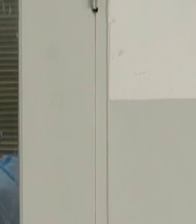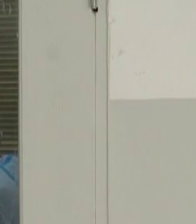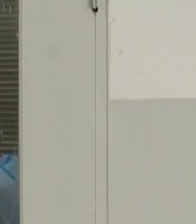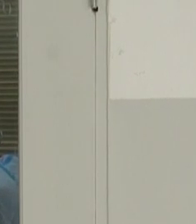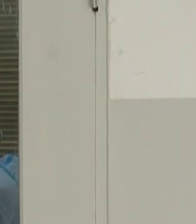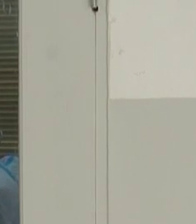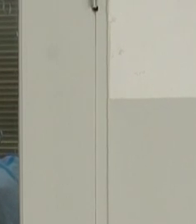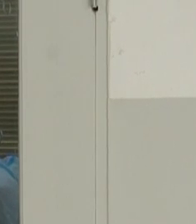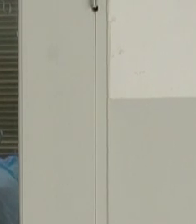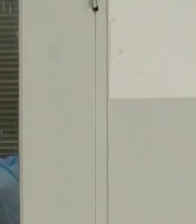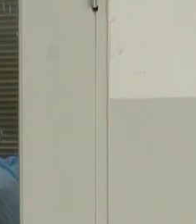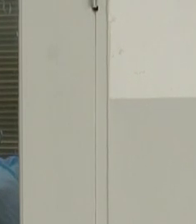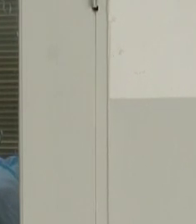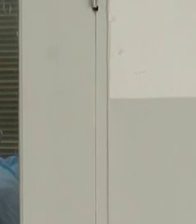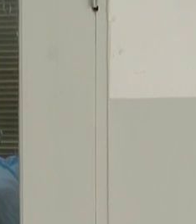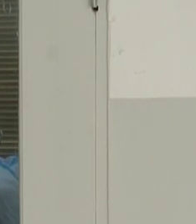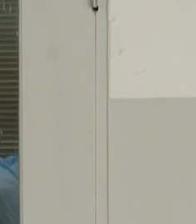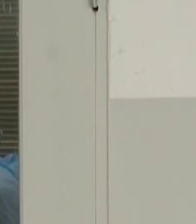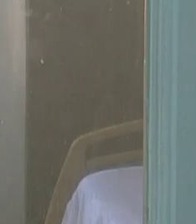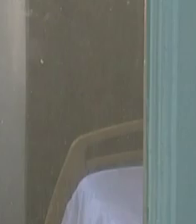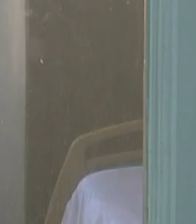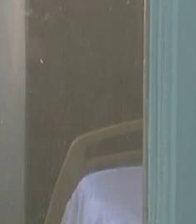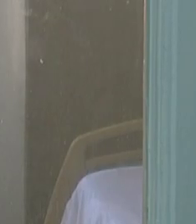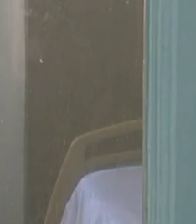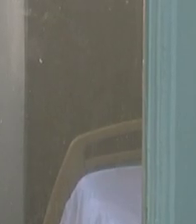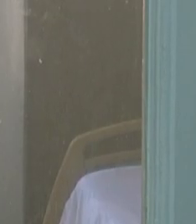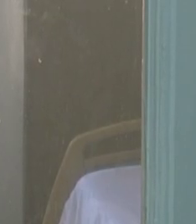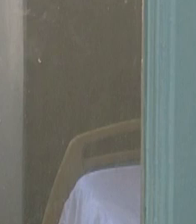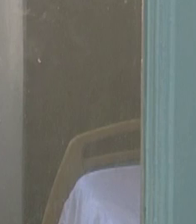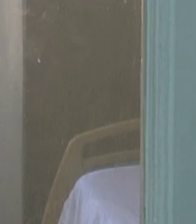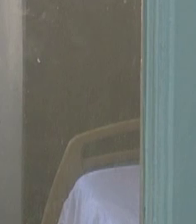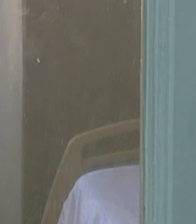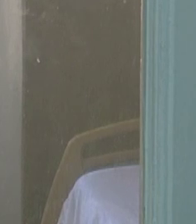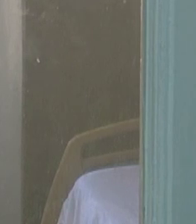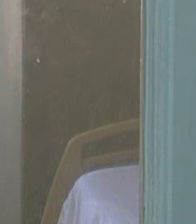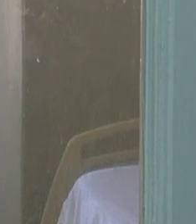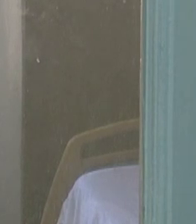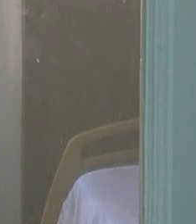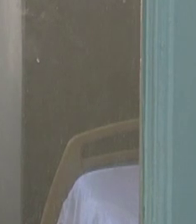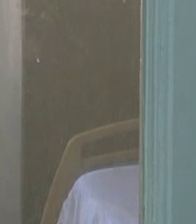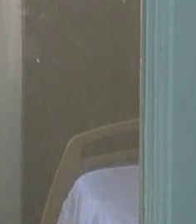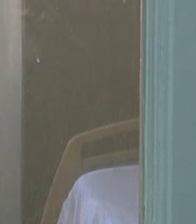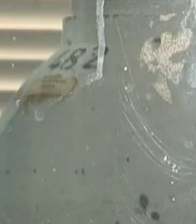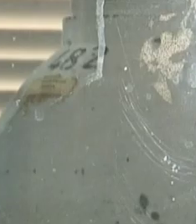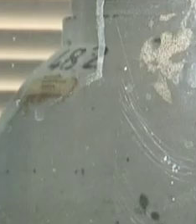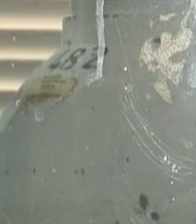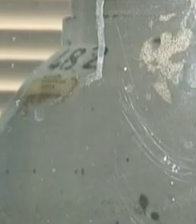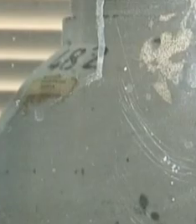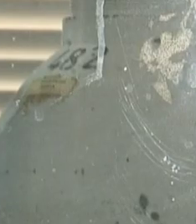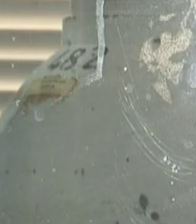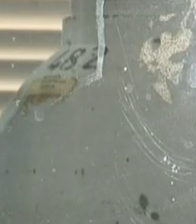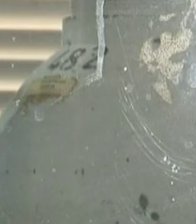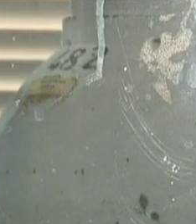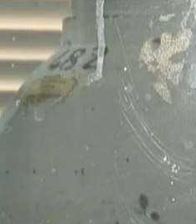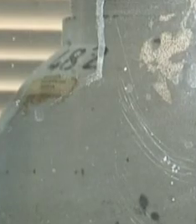Tarrafal, de São Nicolau, com 5 casos novos cada, logo seguido pelo Conselho da Praia com 4 casos de infecção. Estes 24